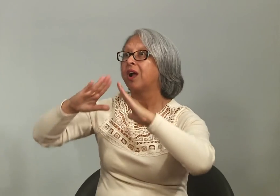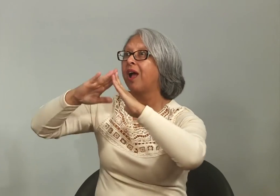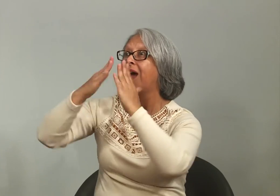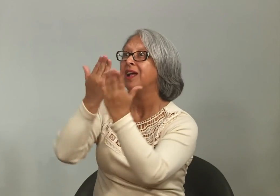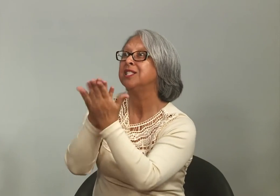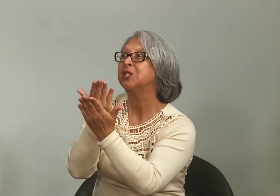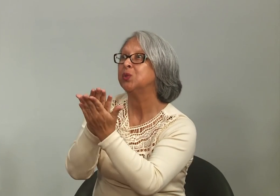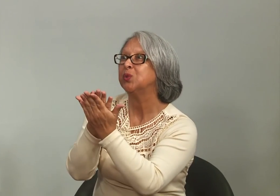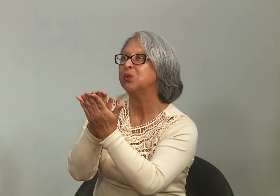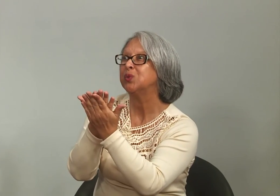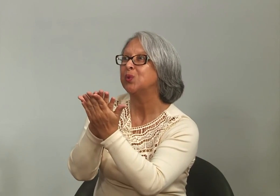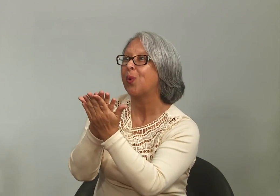mas a escola,